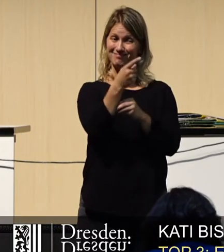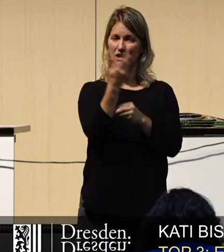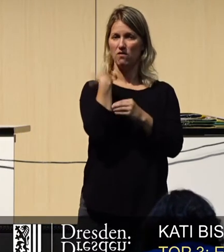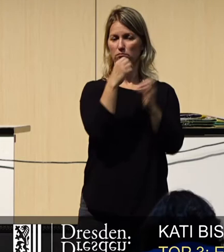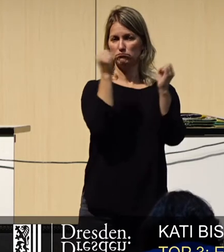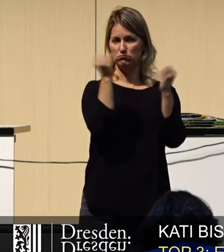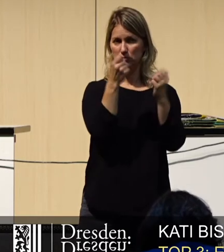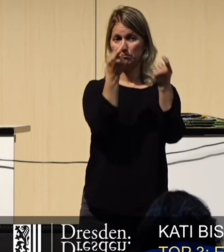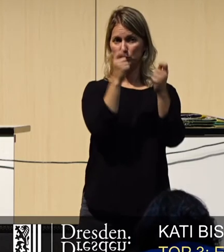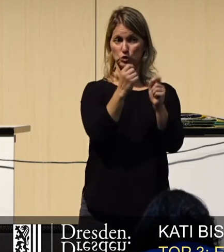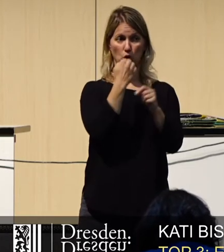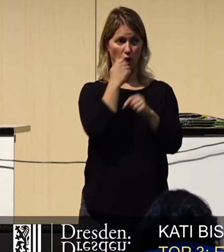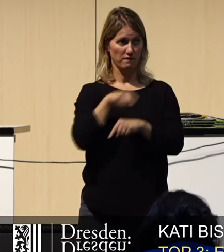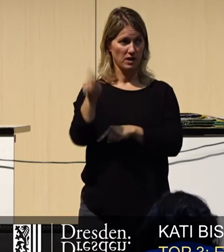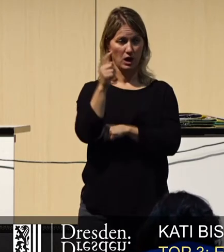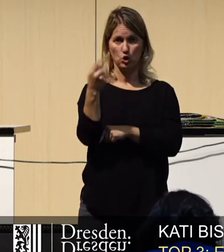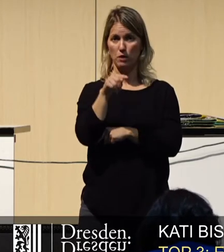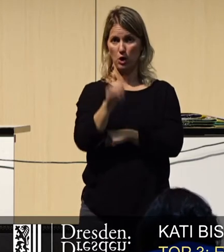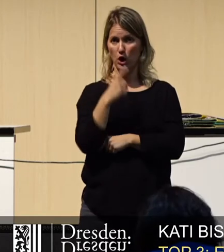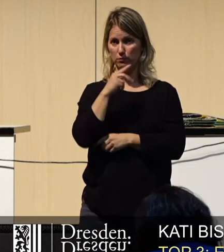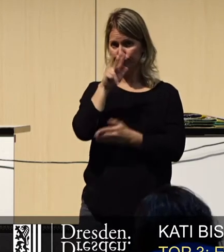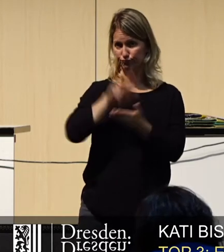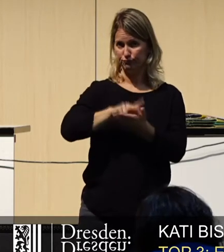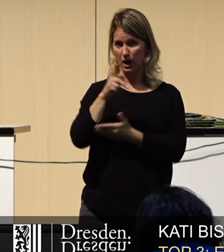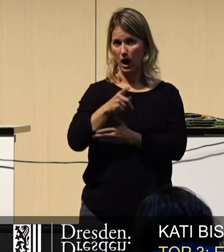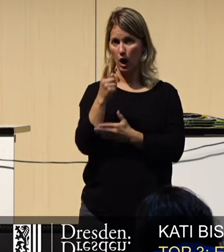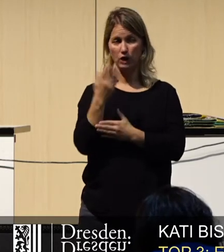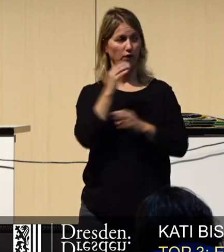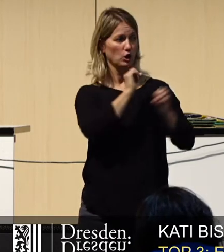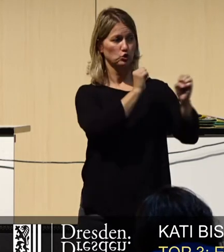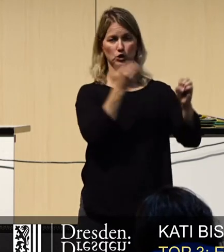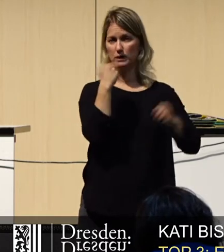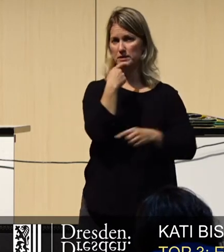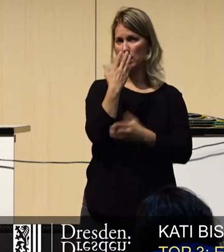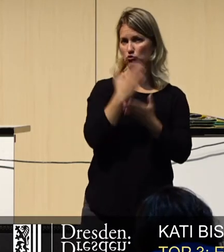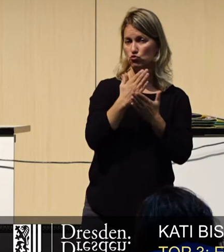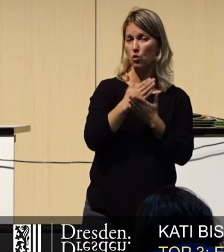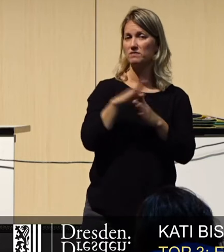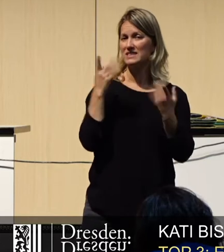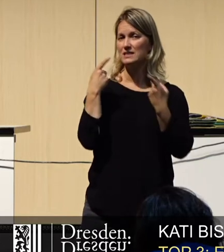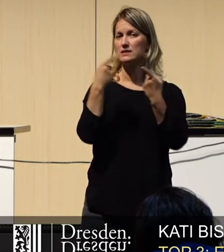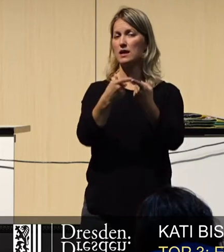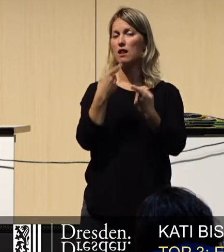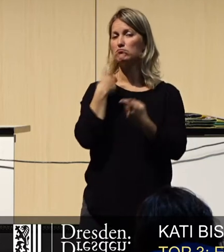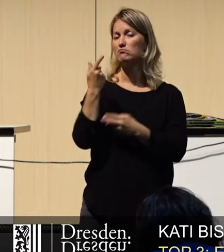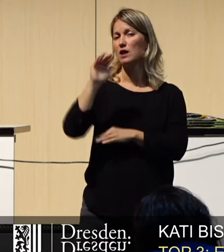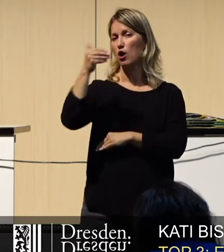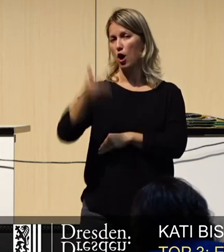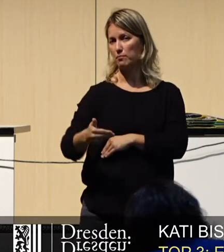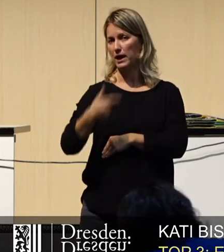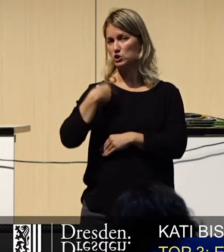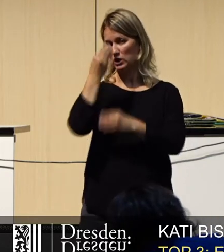bestätigen. Und zwar, wie schon Frau Sturm gesagt hat, zum einen soll auf der Webseite informiert werden